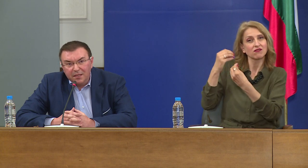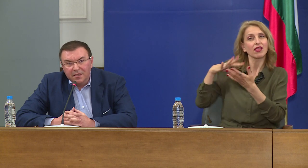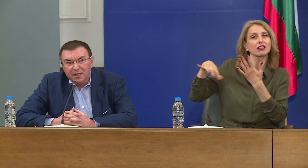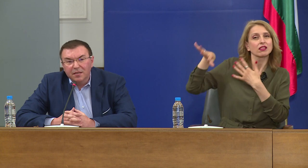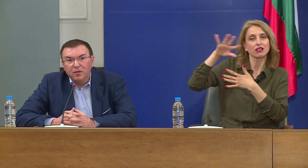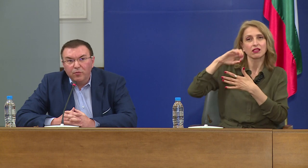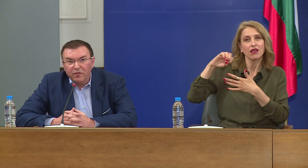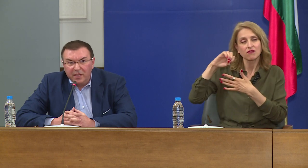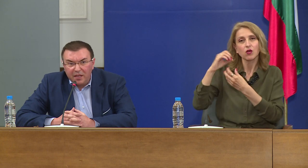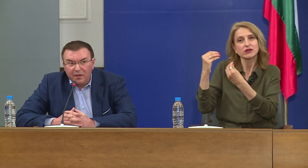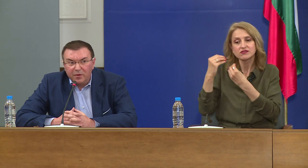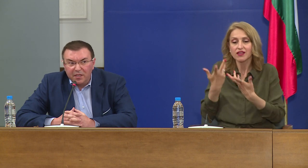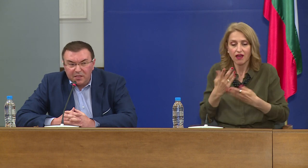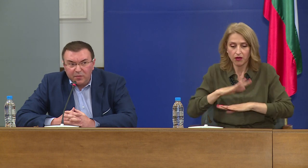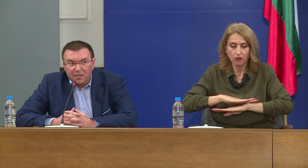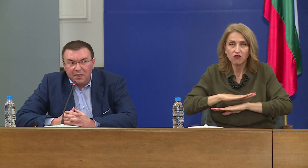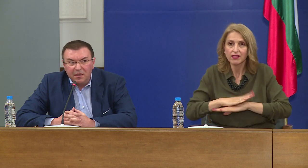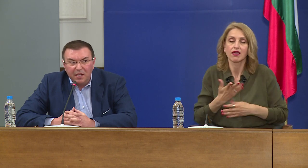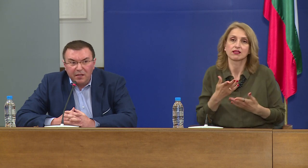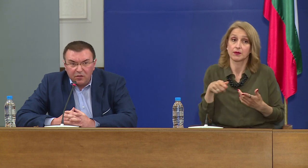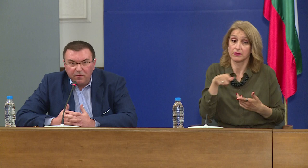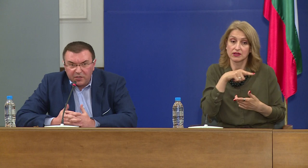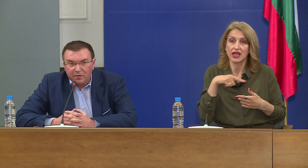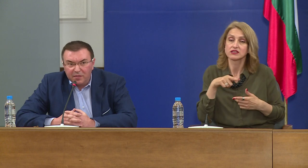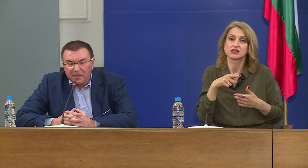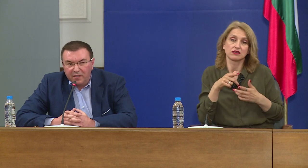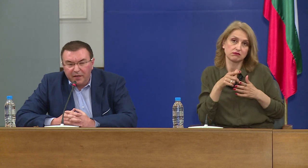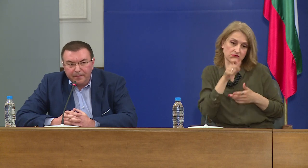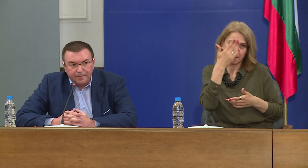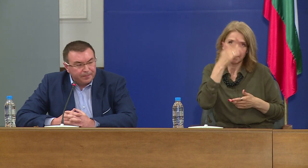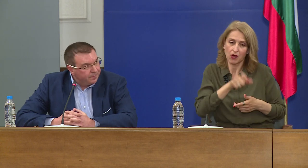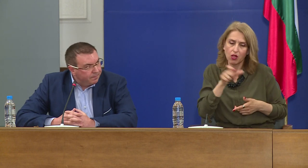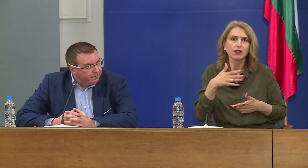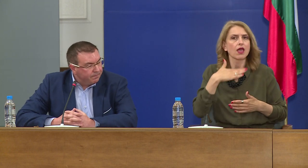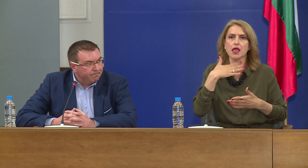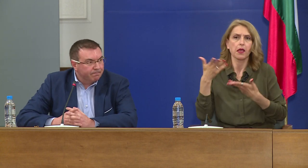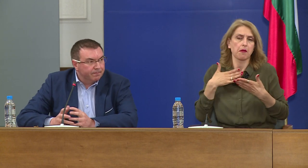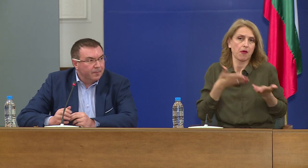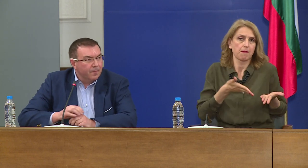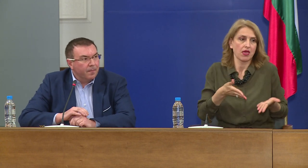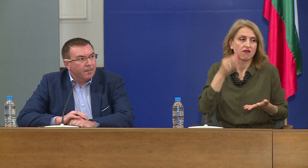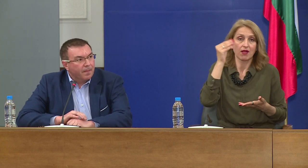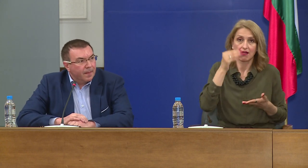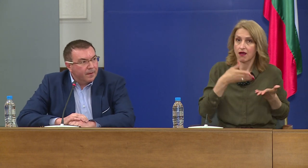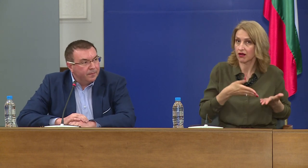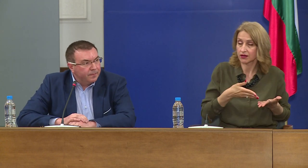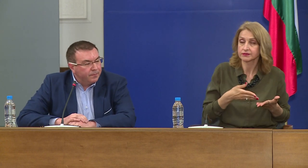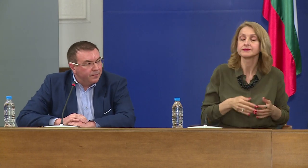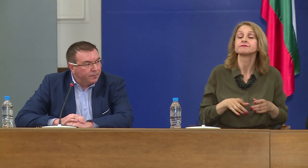гайдлайни за поведение при тези пациенти, е налично в лечебните заведения. Така, освен това,